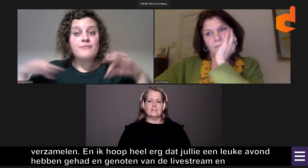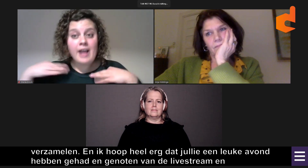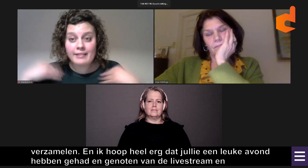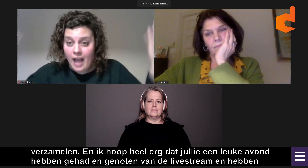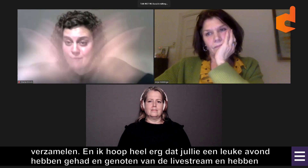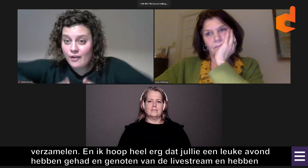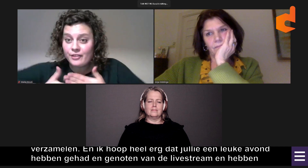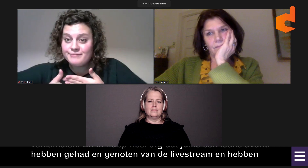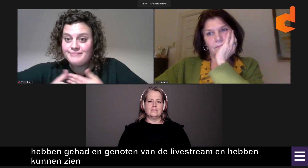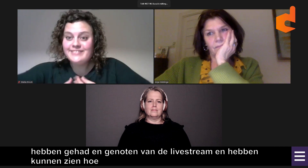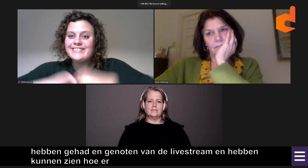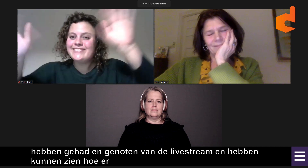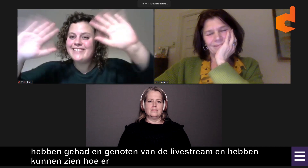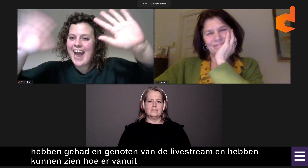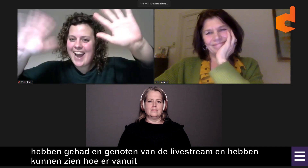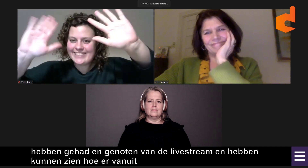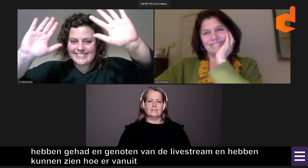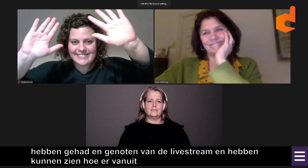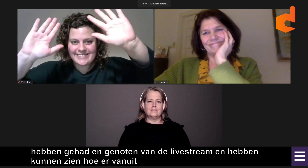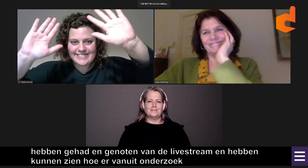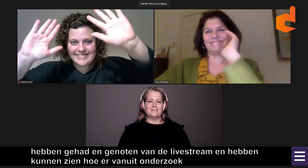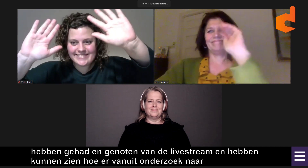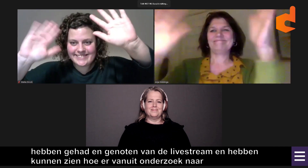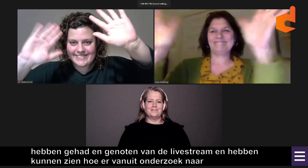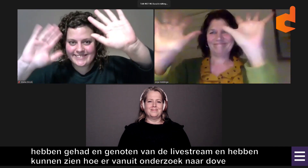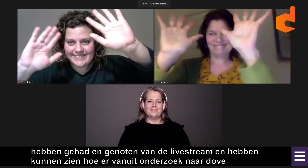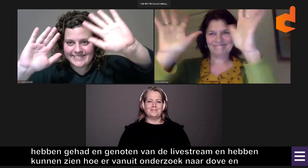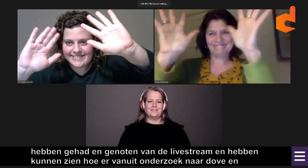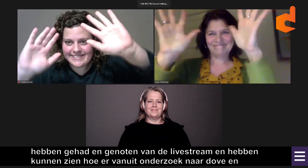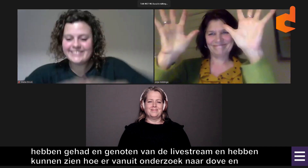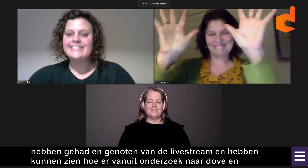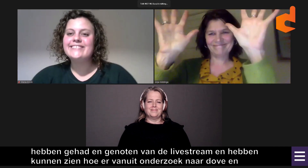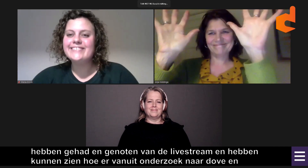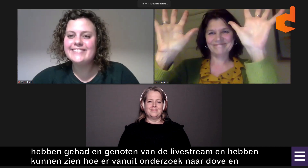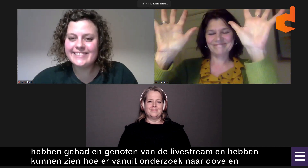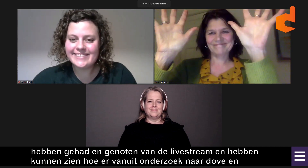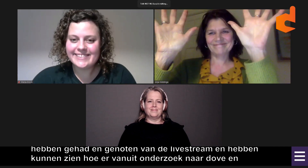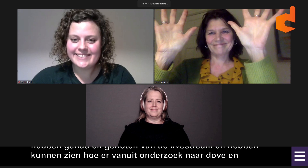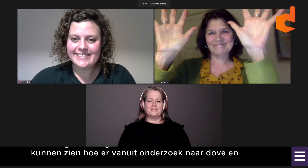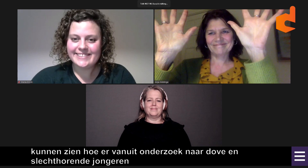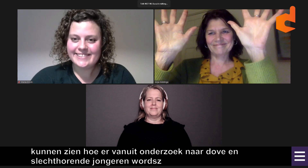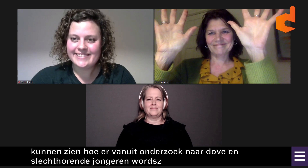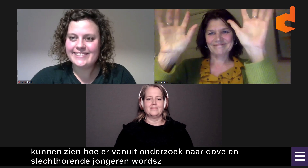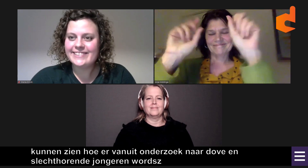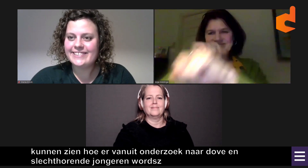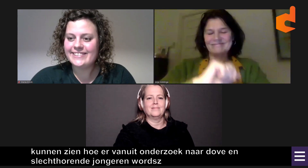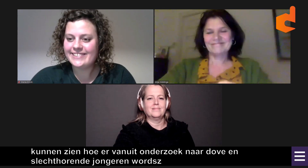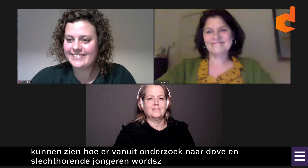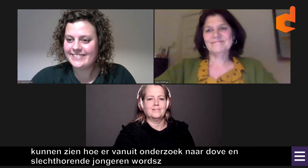horen jongeren aan wordt gekeken. Ik wil jullie bij deze een hele fijne avond wensen. Tot de volgende keer. Dank u